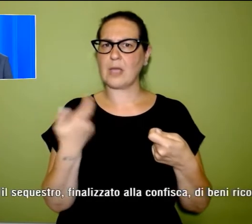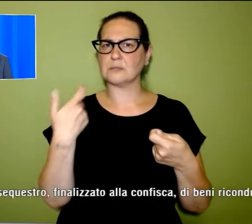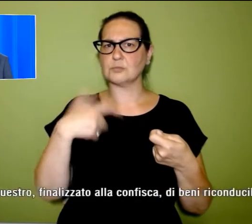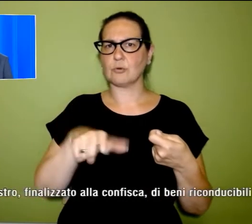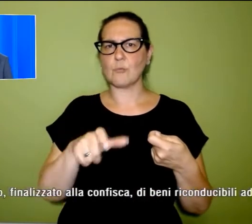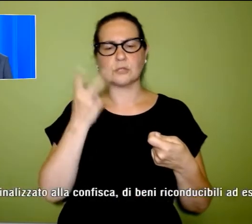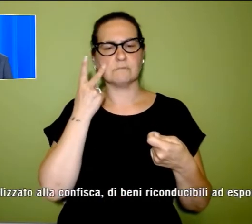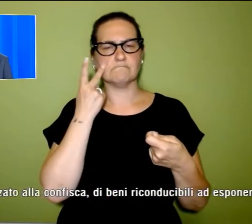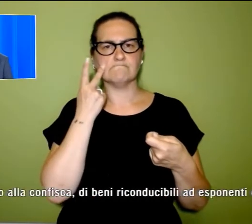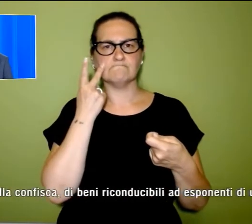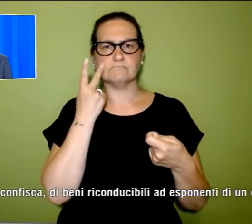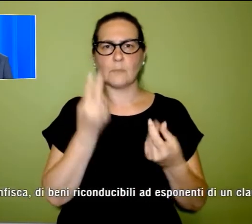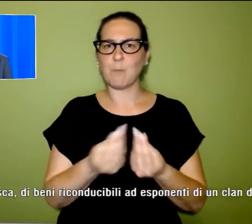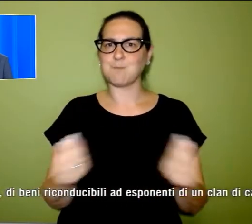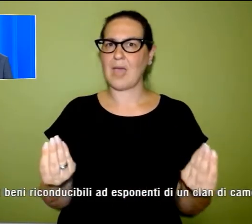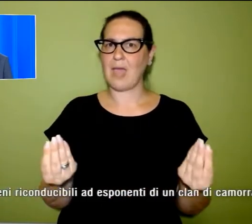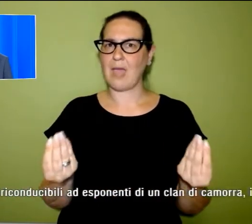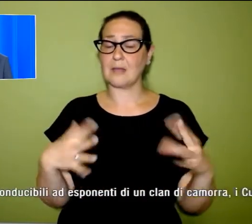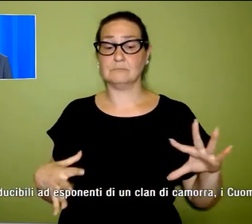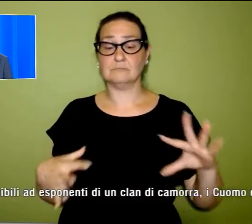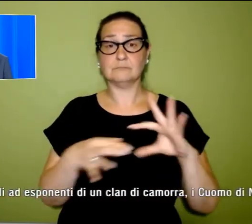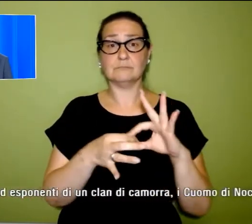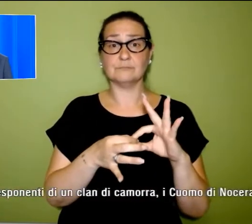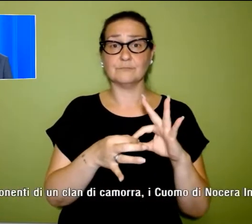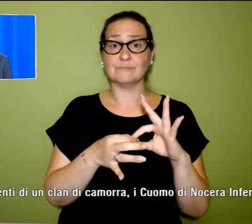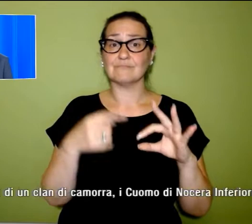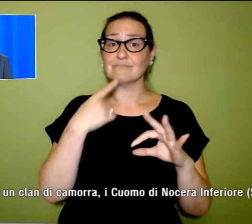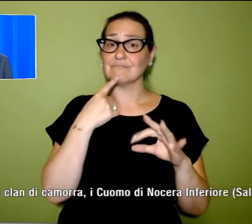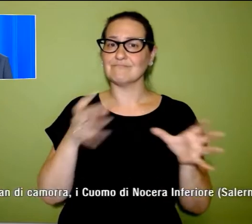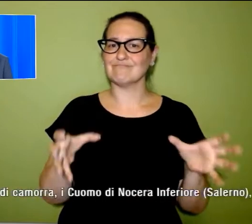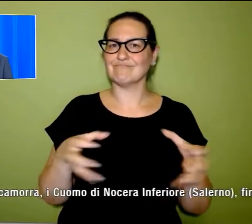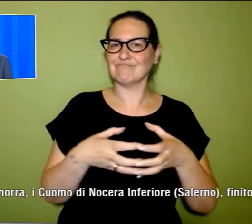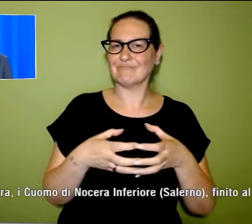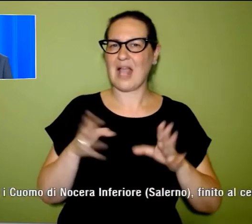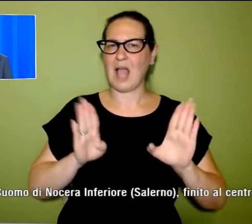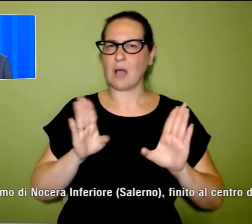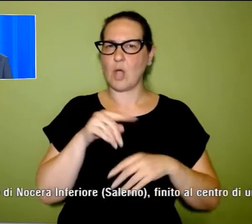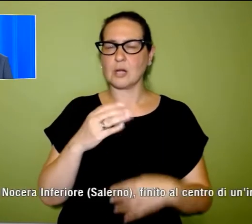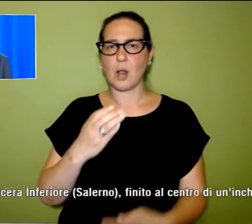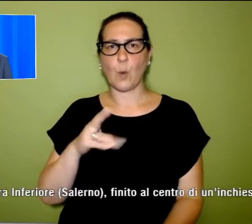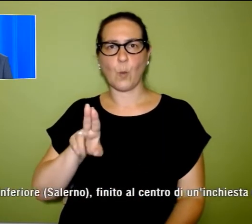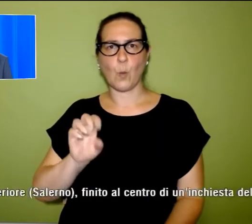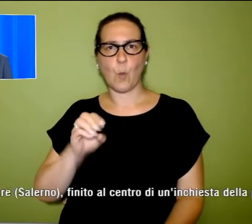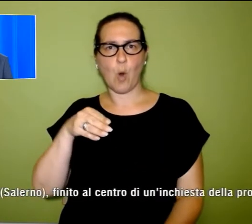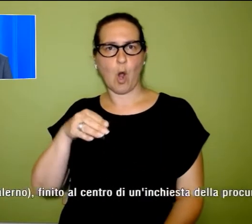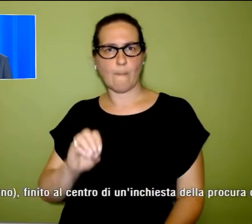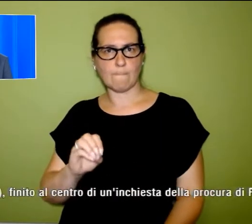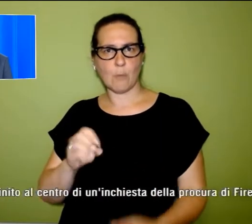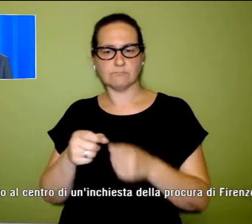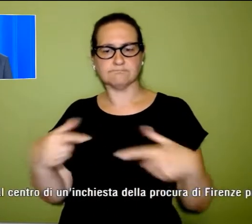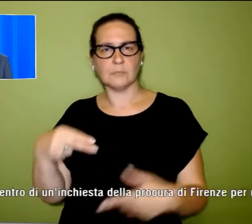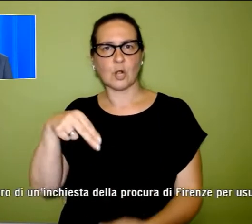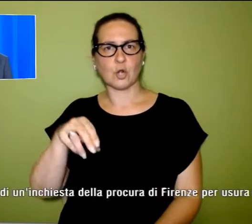riconducibili ad esponenti di un clan di Camorra, i Cuomo di Nocera Inferiore, in provincia di